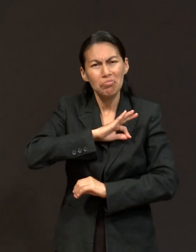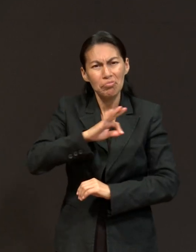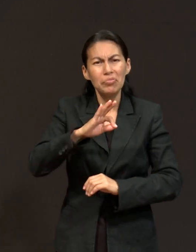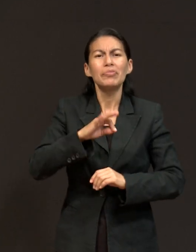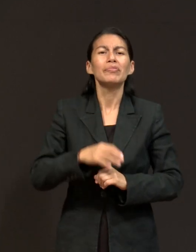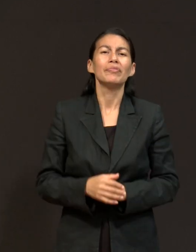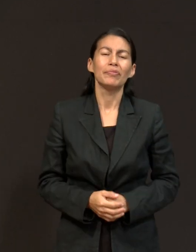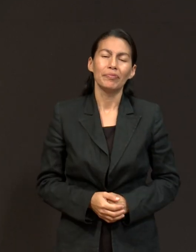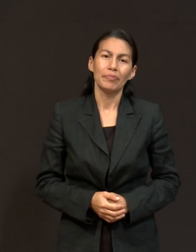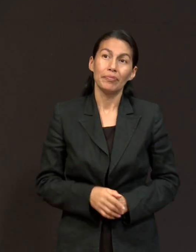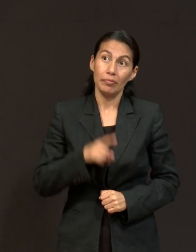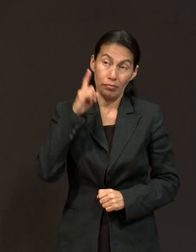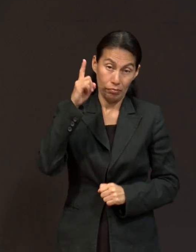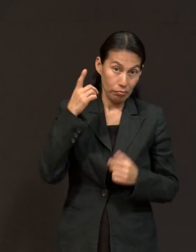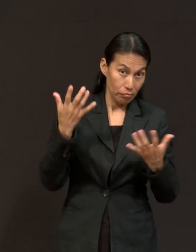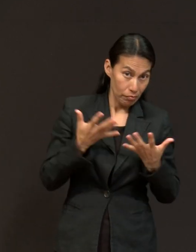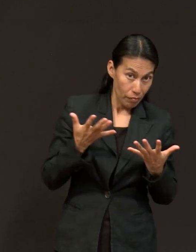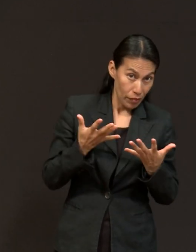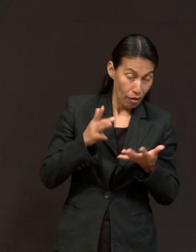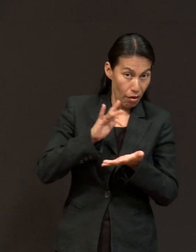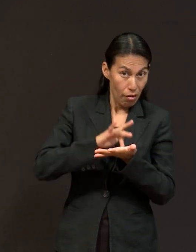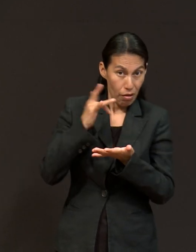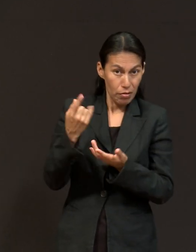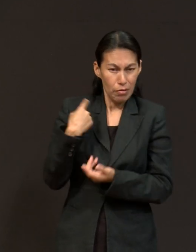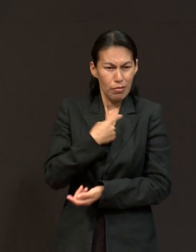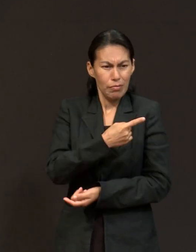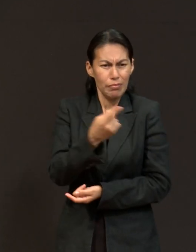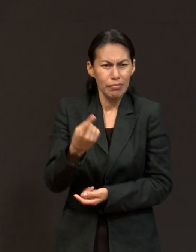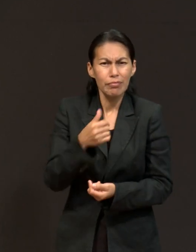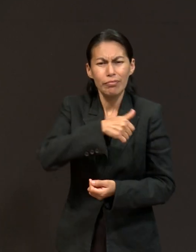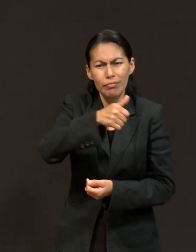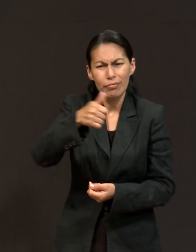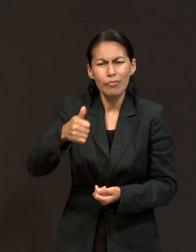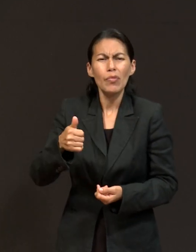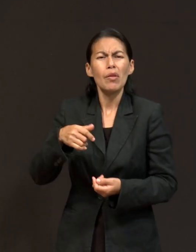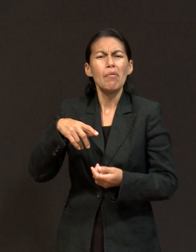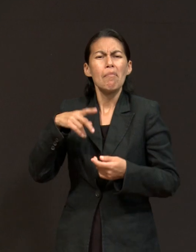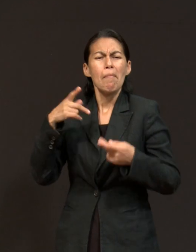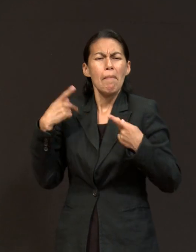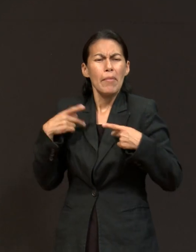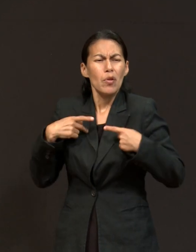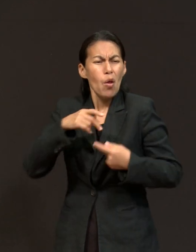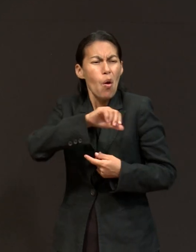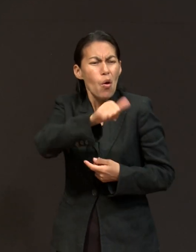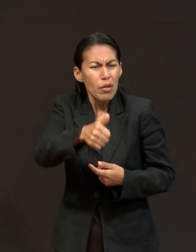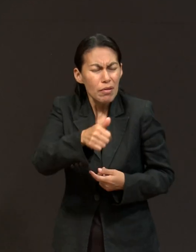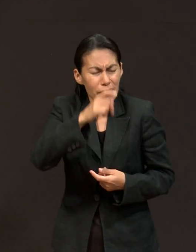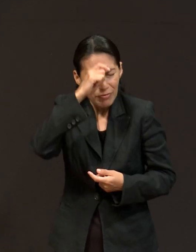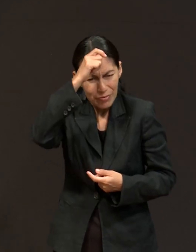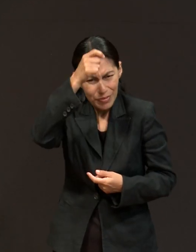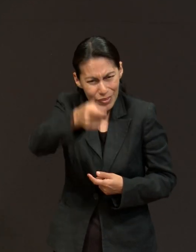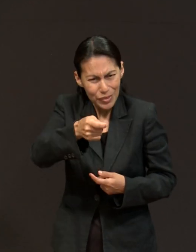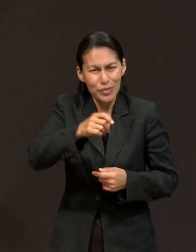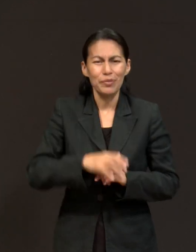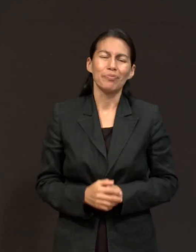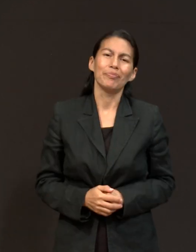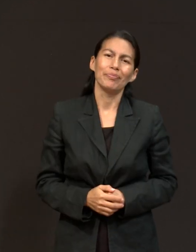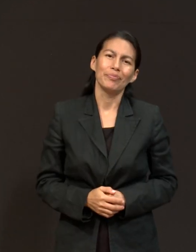Dios puede hacer a través de nosotros para bendición de la humanidad. Otra